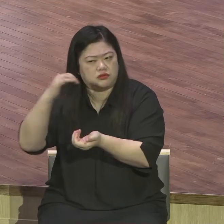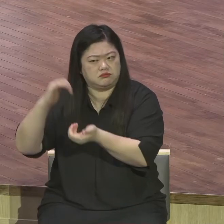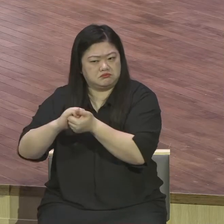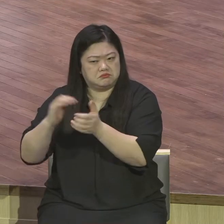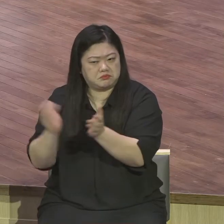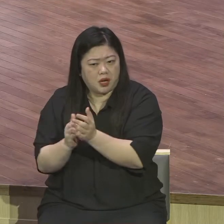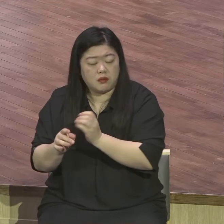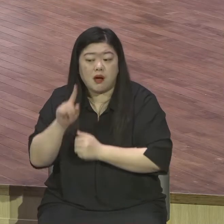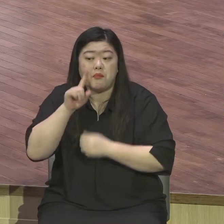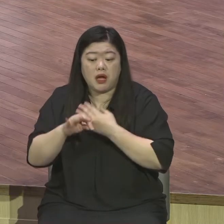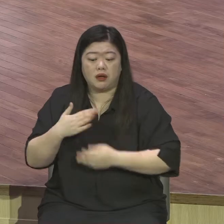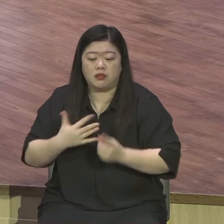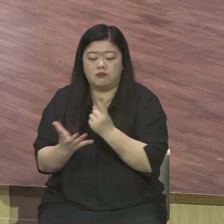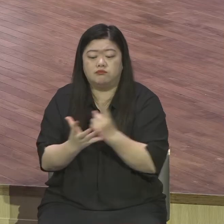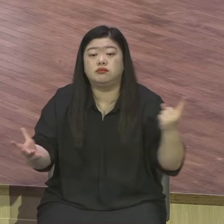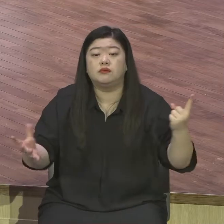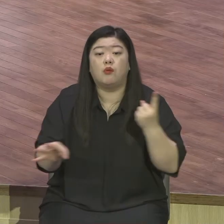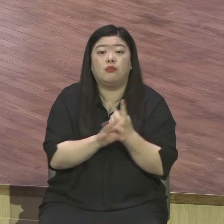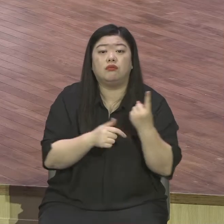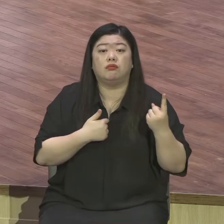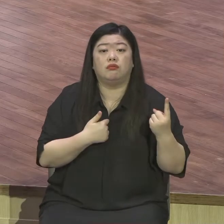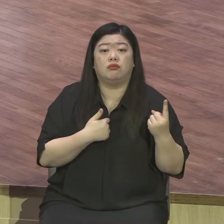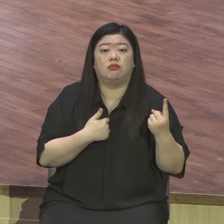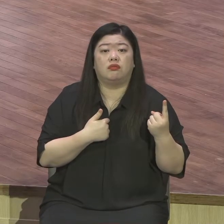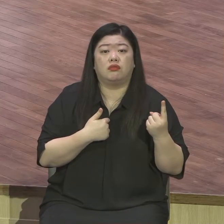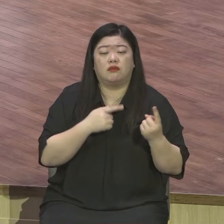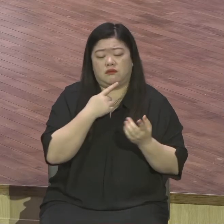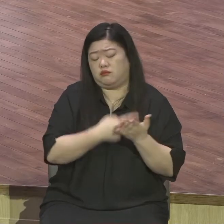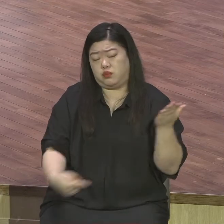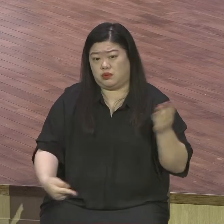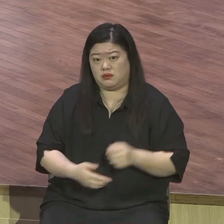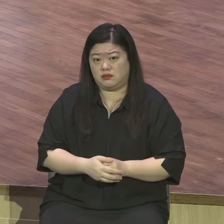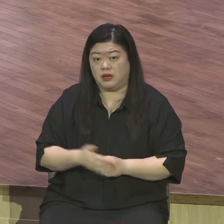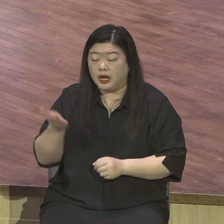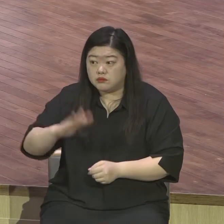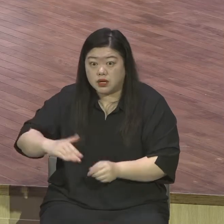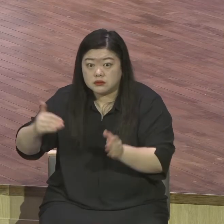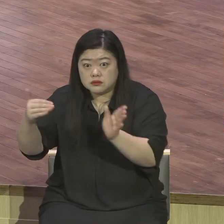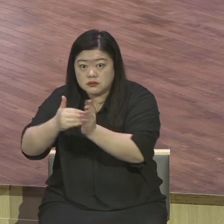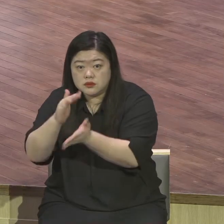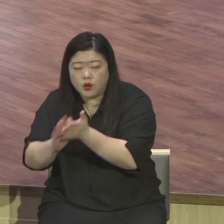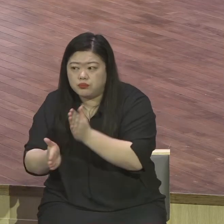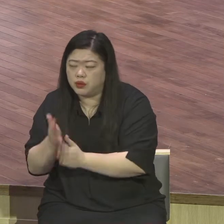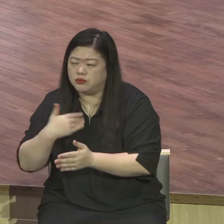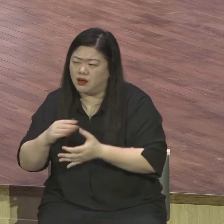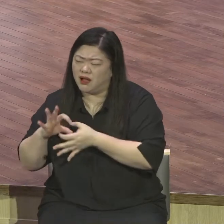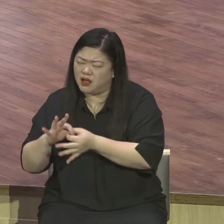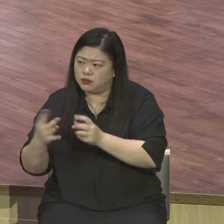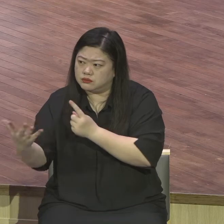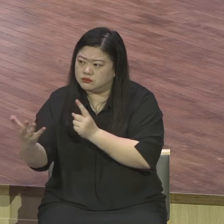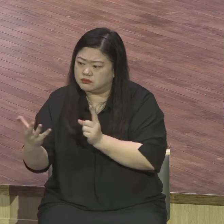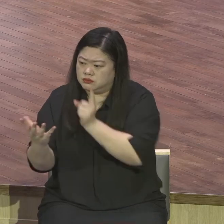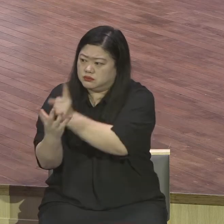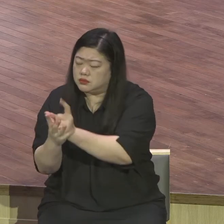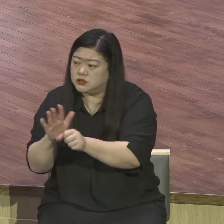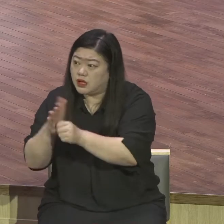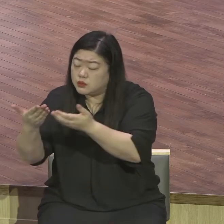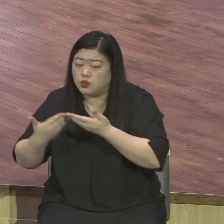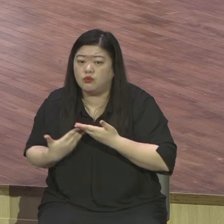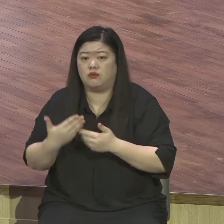우리는 그 은혜 안에서 살아가는 존재라는 사실을 한순간도 일순간도